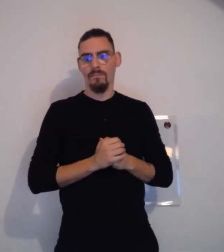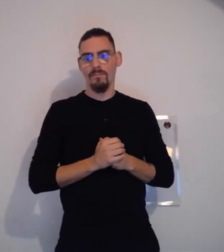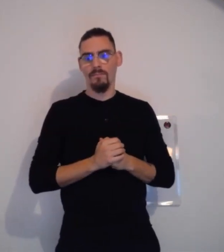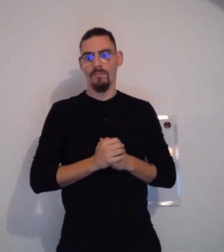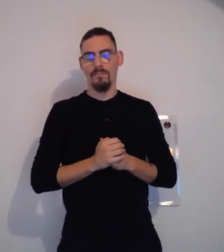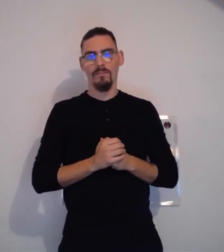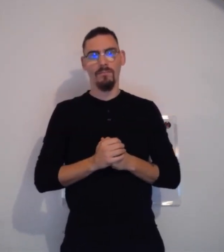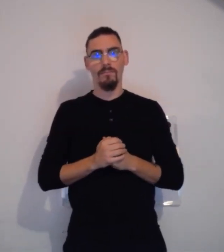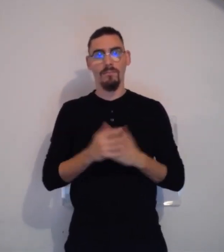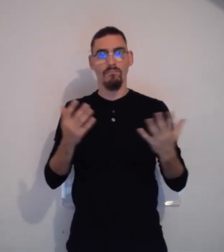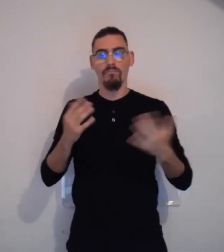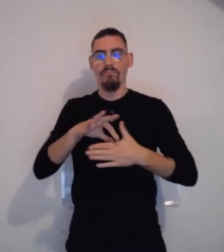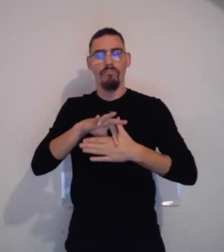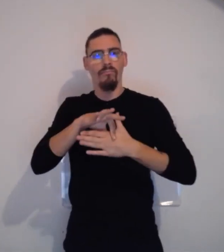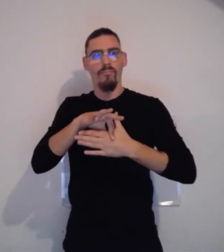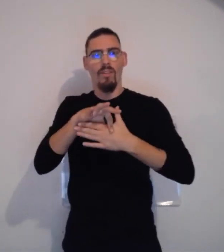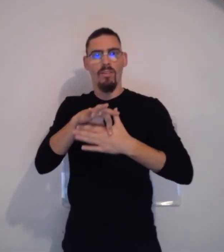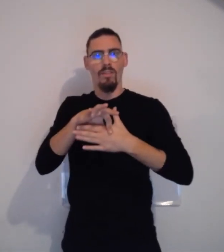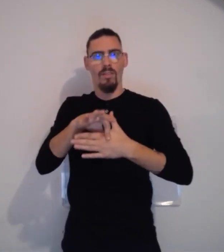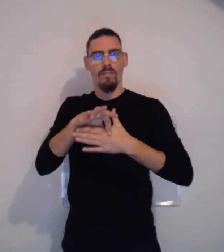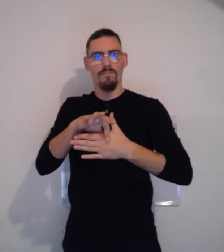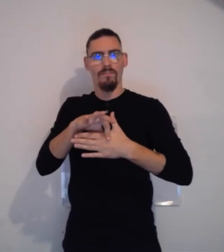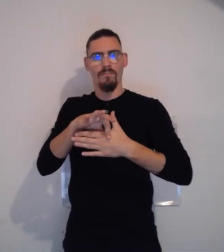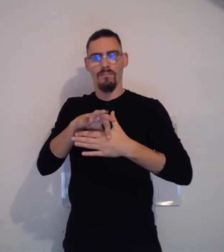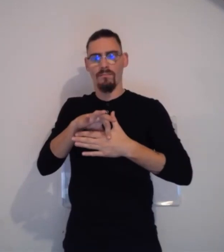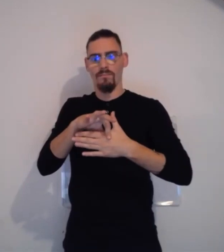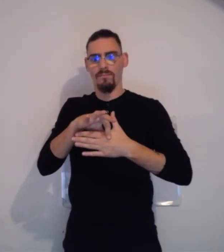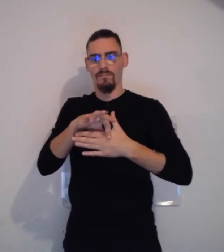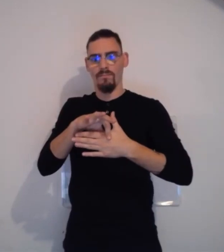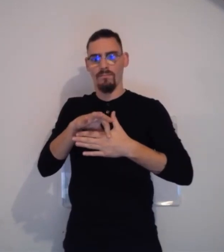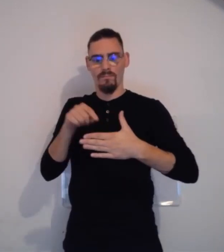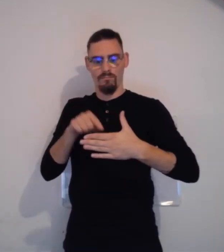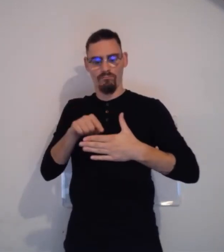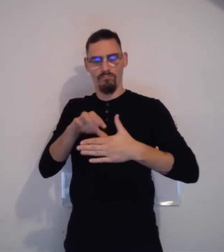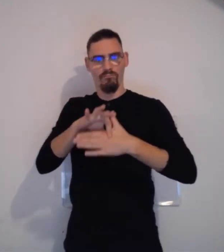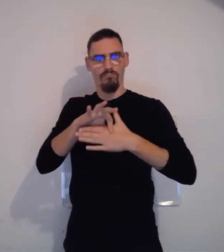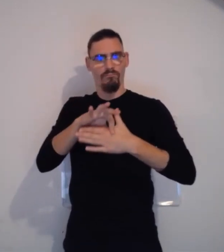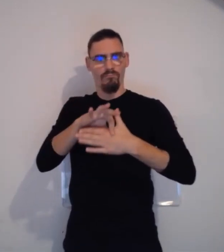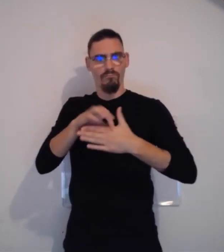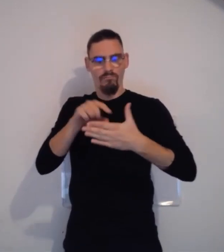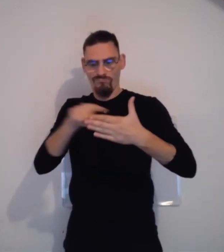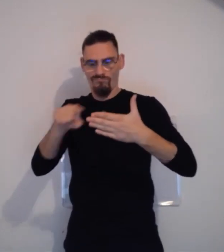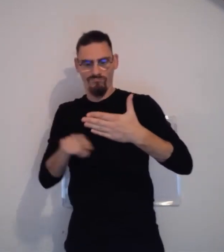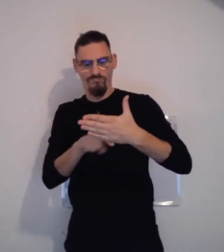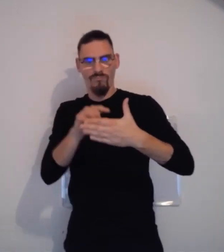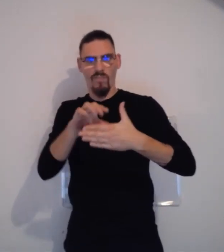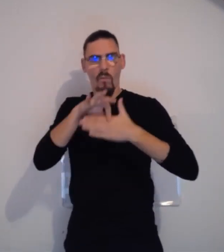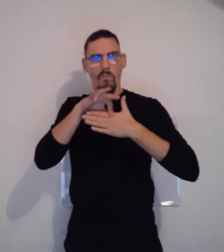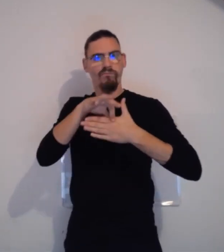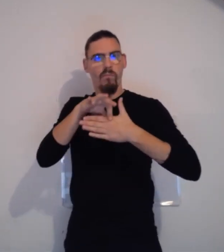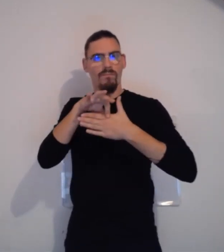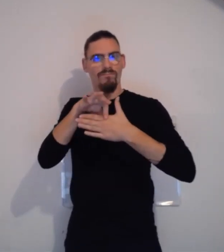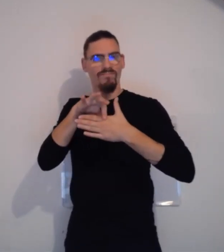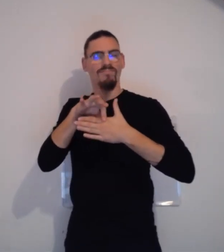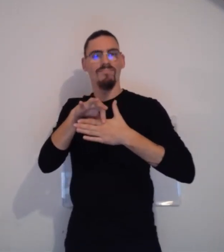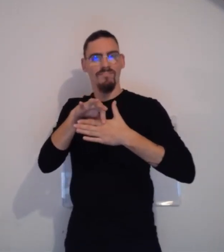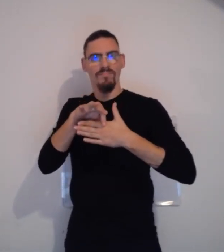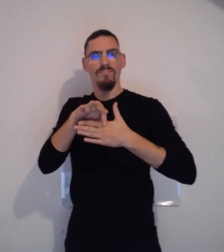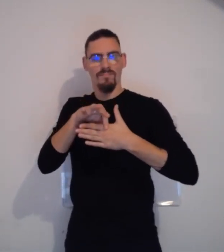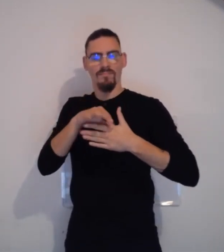si je prends le terme « viande », « viande », vous voyez, c'est la main à